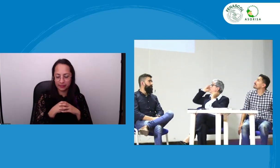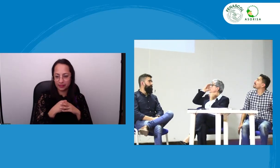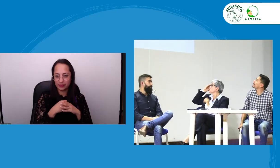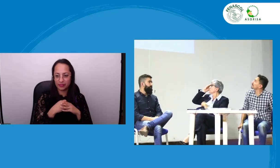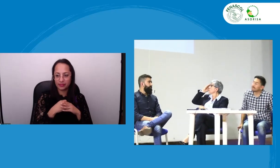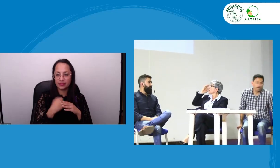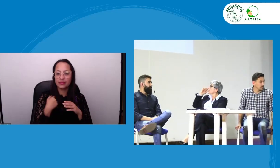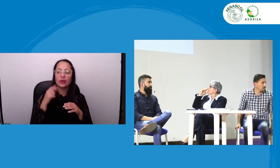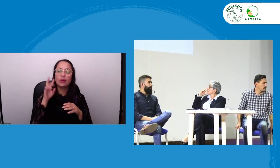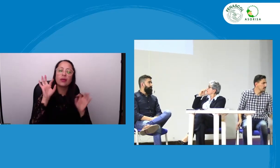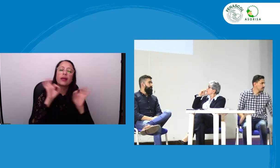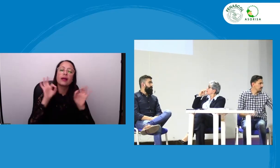hola hola